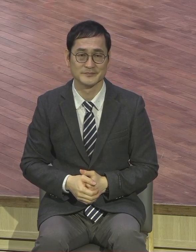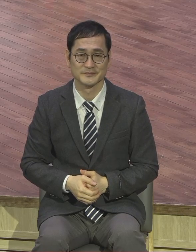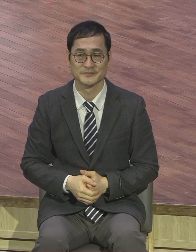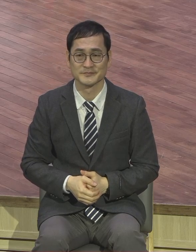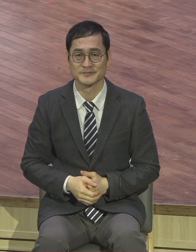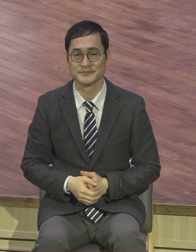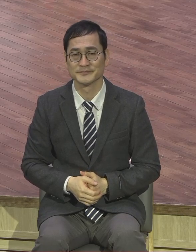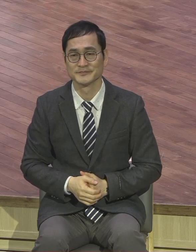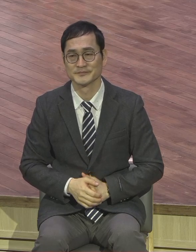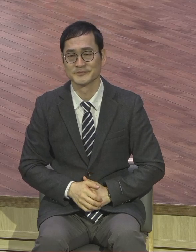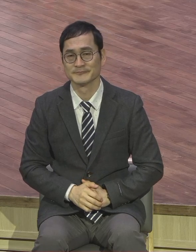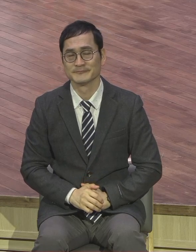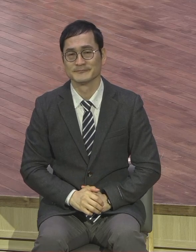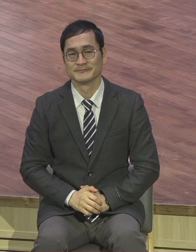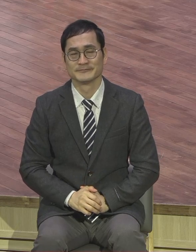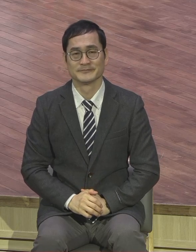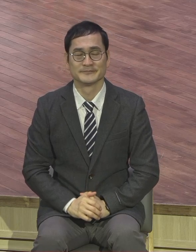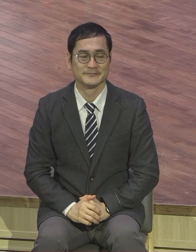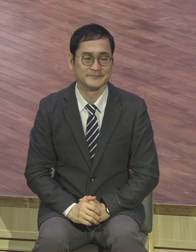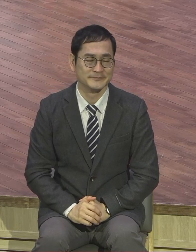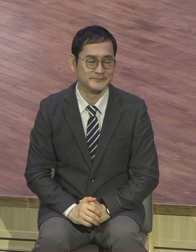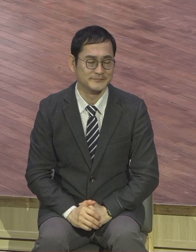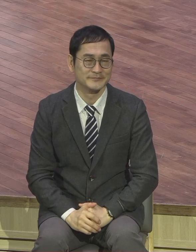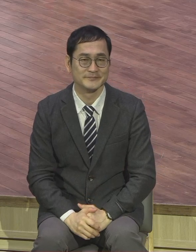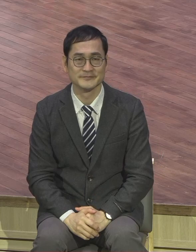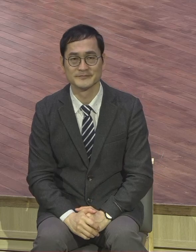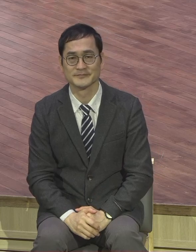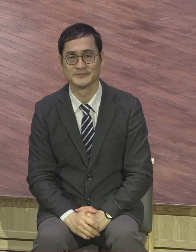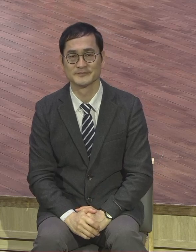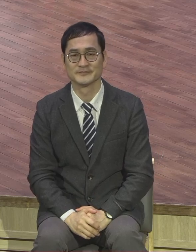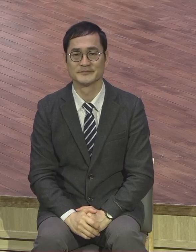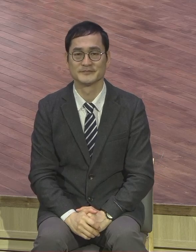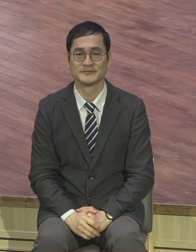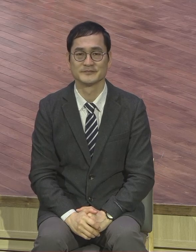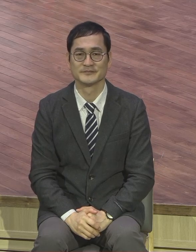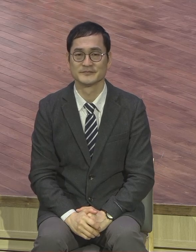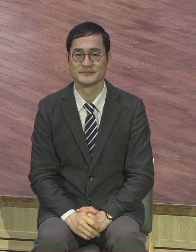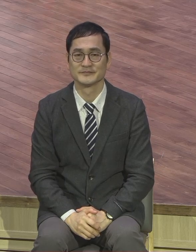이렇게 놀라운 성장을 할 수 있는 이유가 어디 있느냐? 바로 게다시 안에 생명